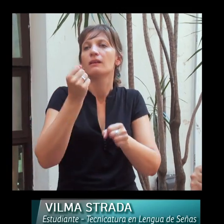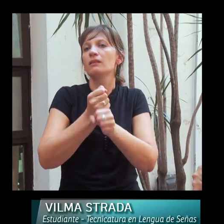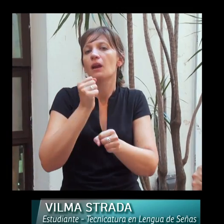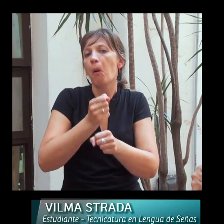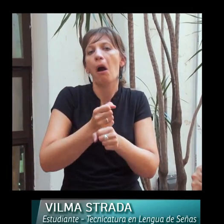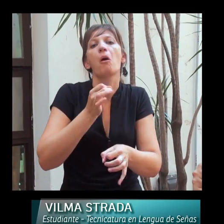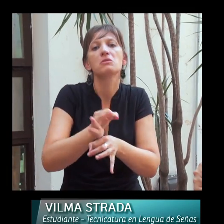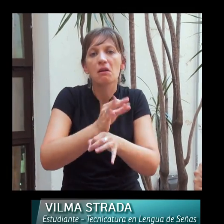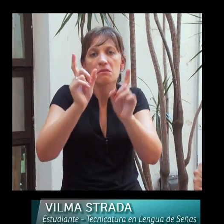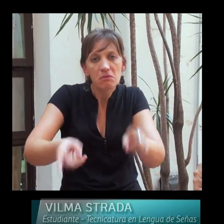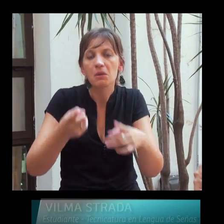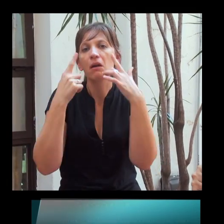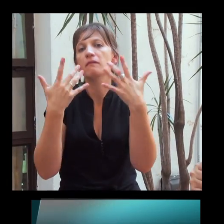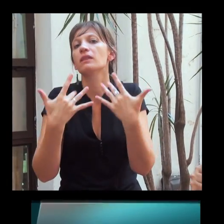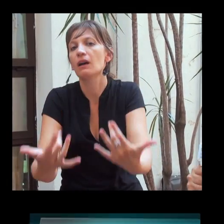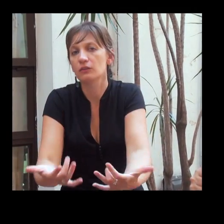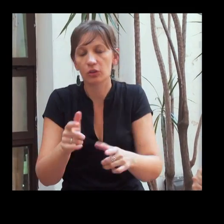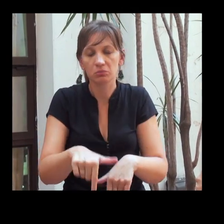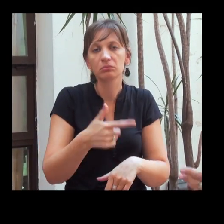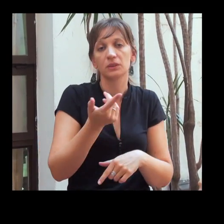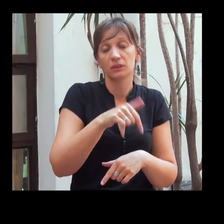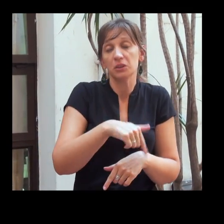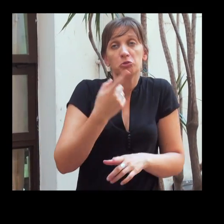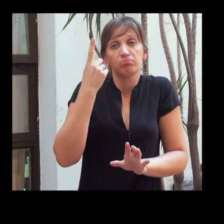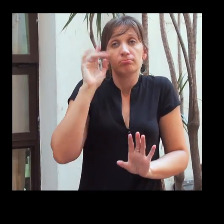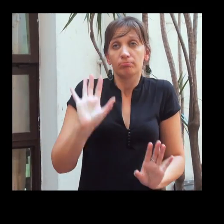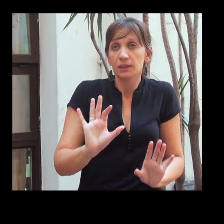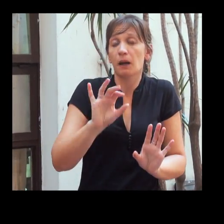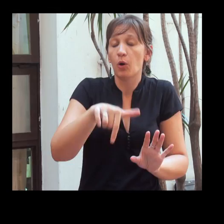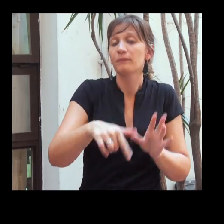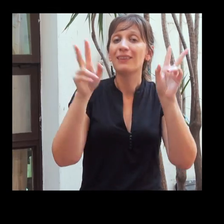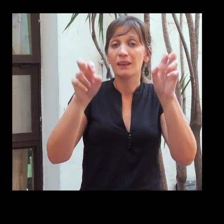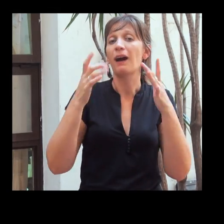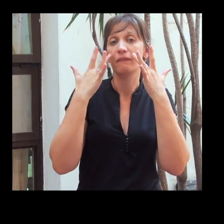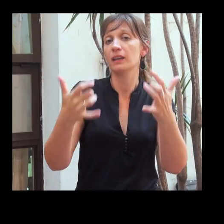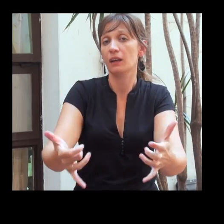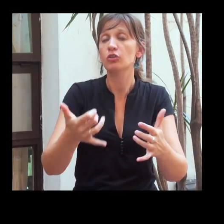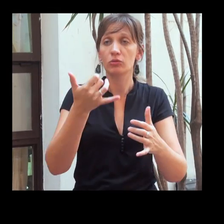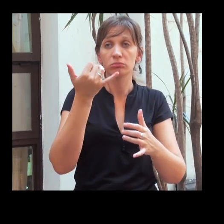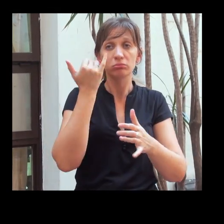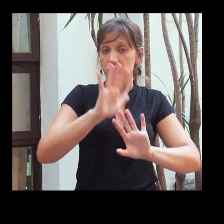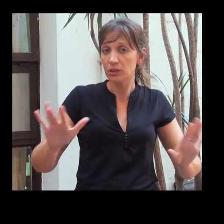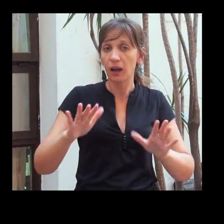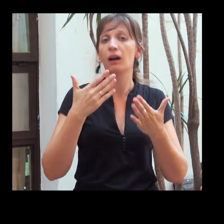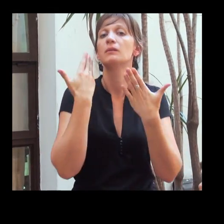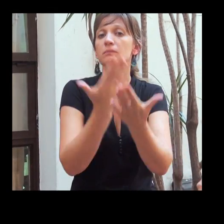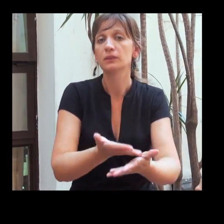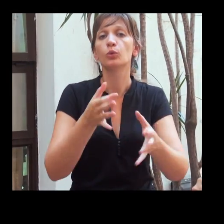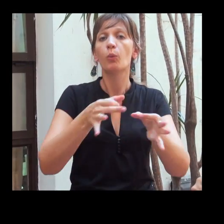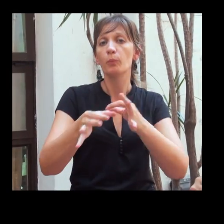trabajo, no solamente de formación, sino de investigación. En cuanto a las perspectivas, te podría decir que en términos de investigación hay una presentación de un